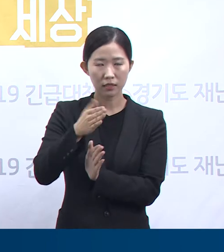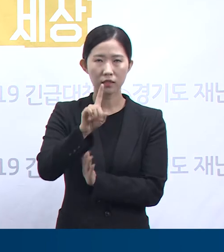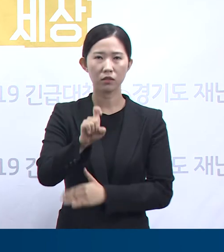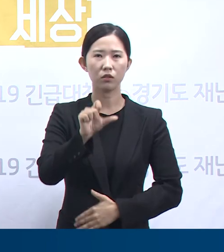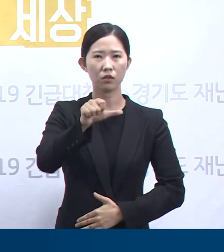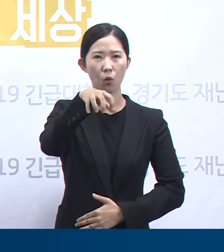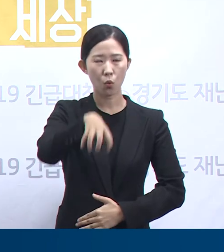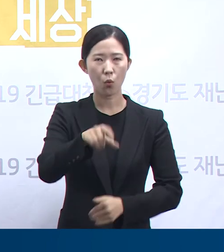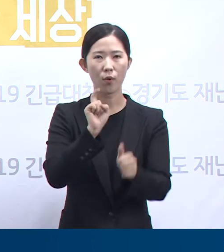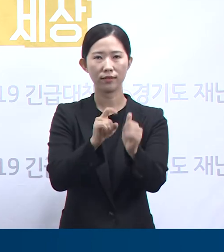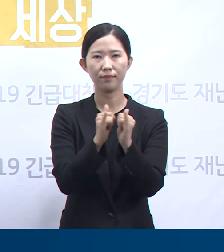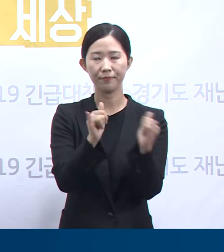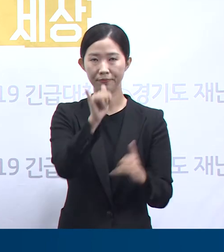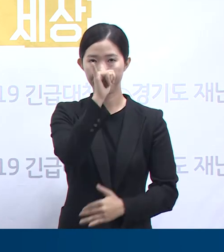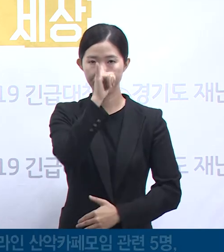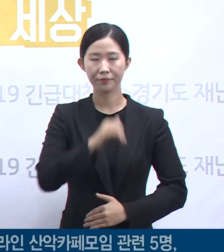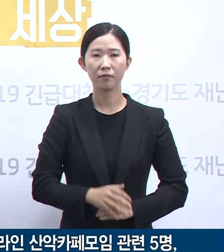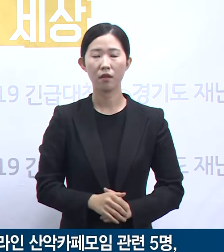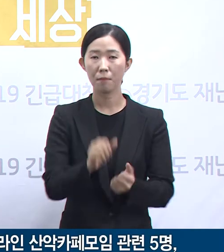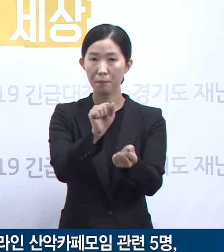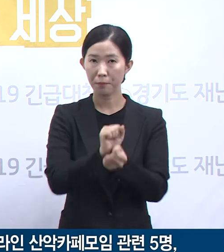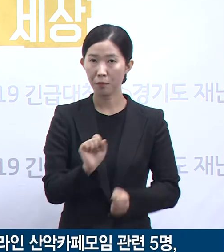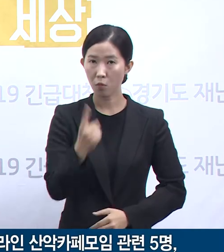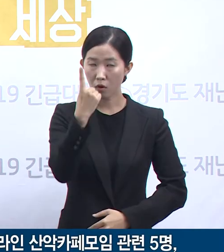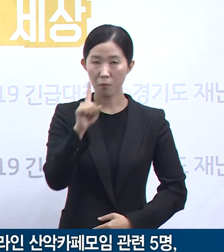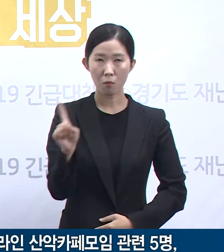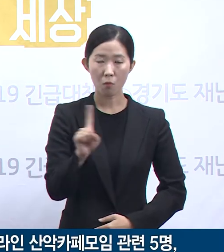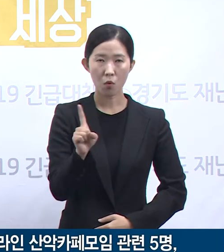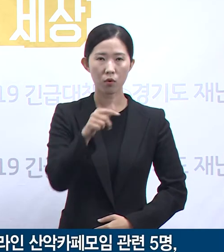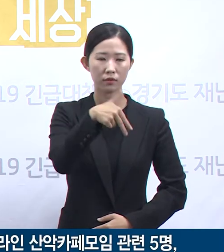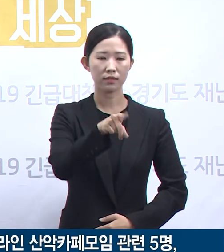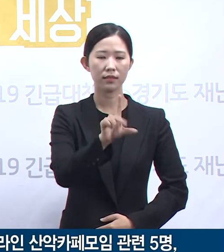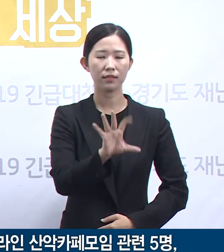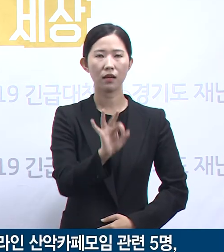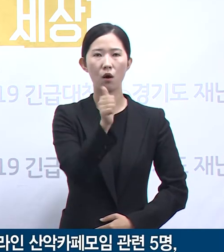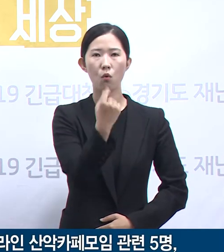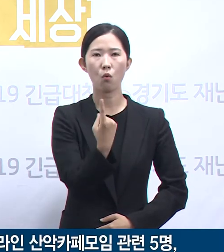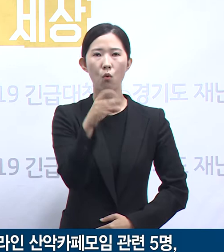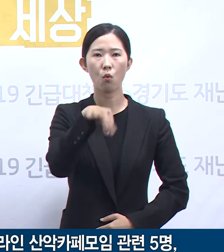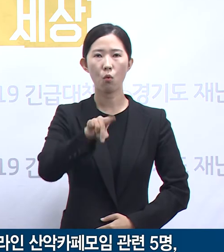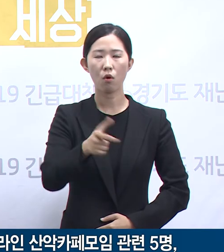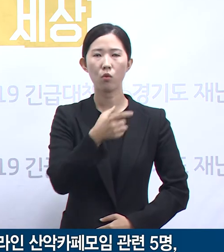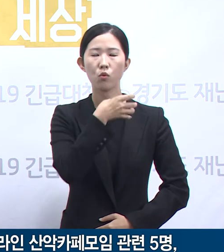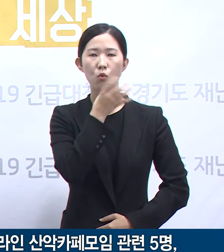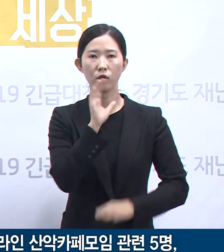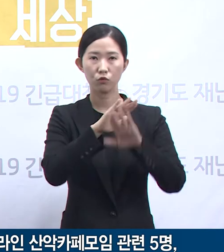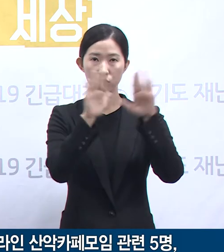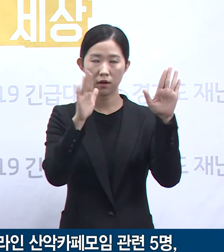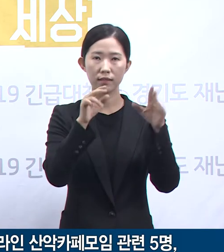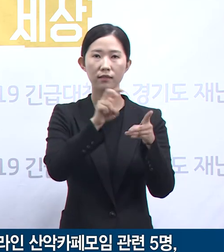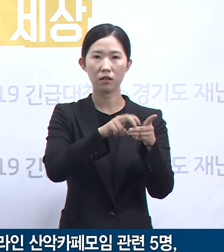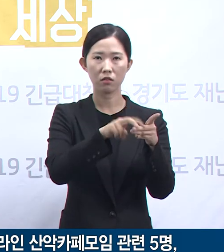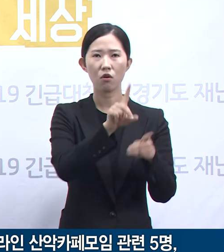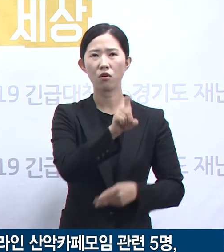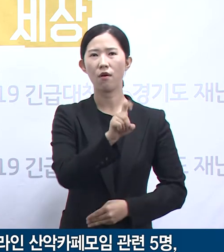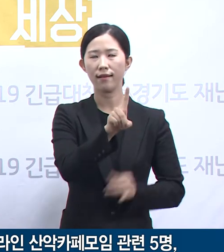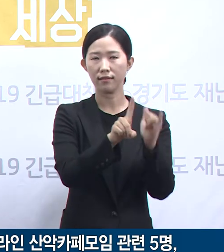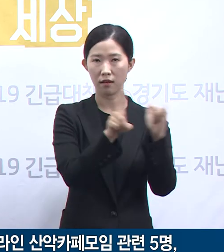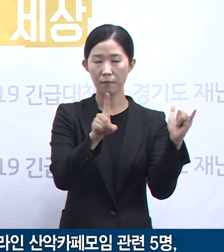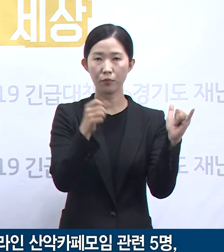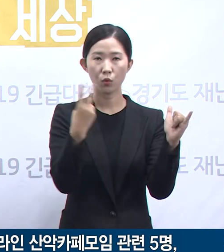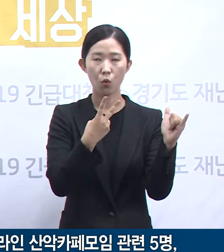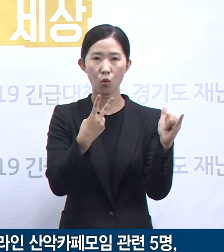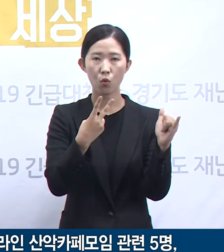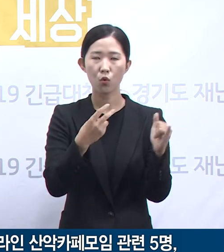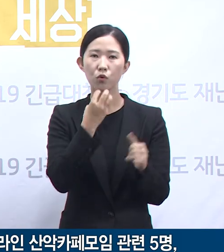신규 확진자의 감염 공료를 보면 장원 노인주간보고센터 관련 11명, 수도권 산악모임카페